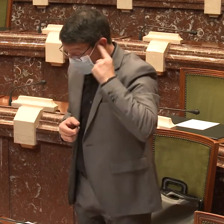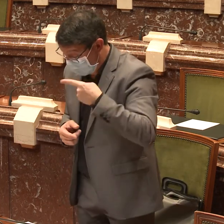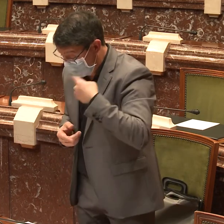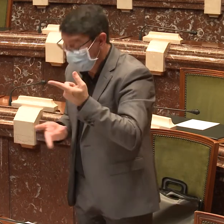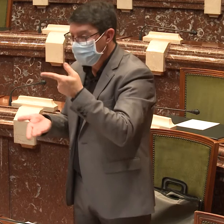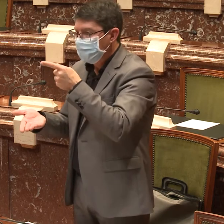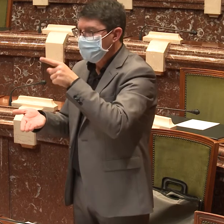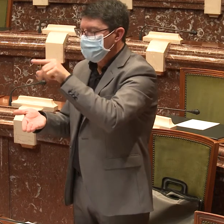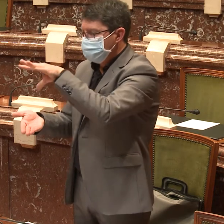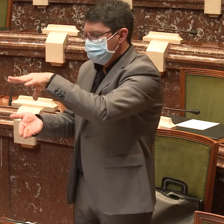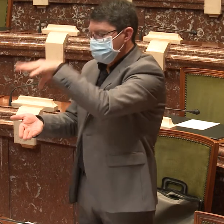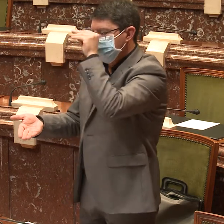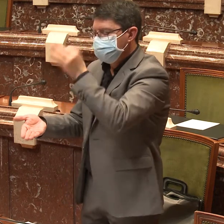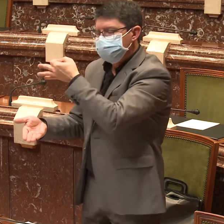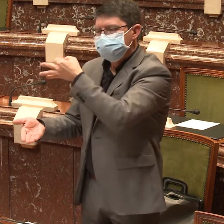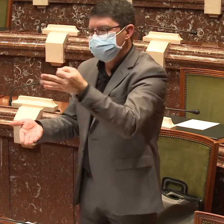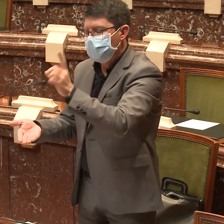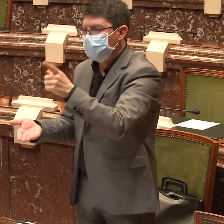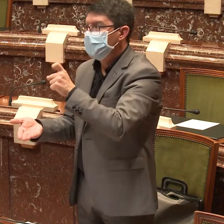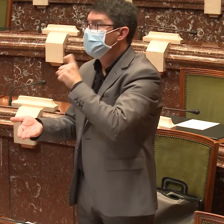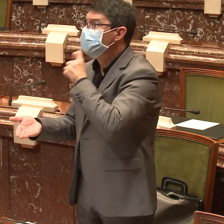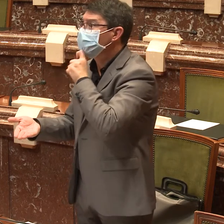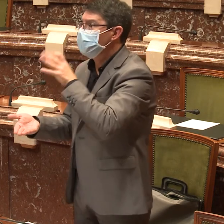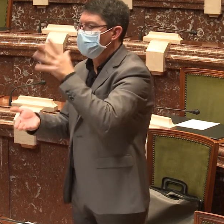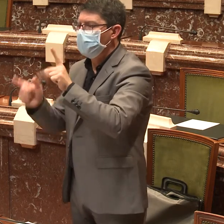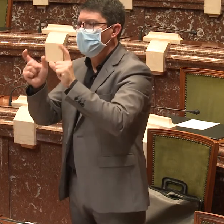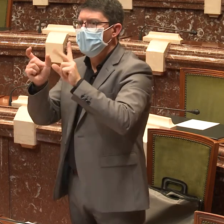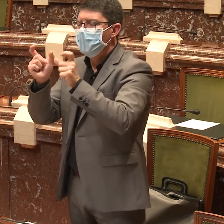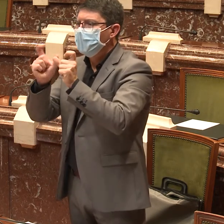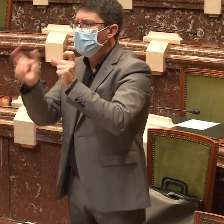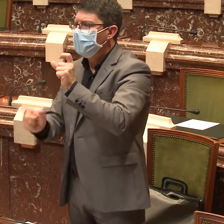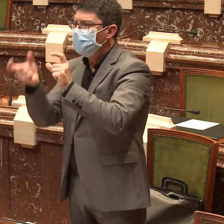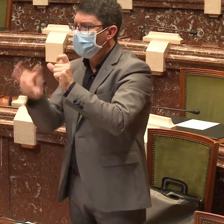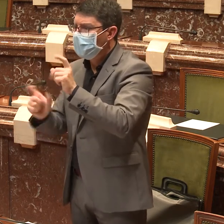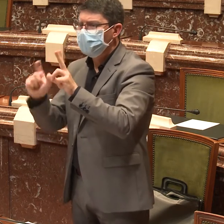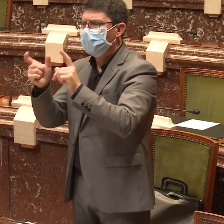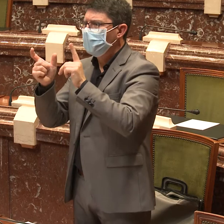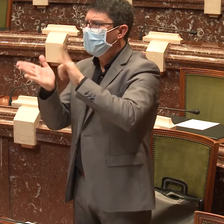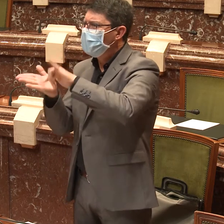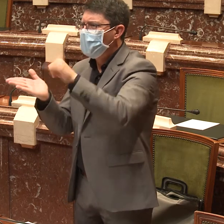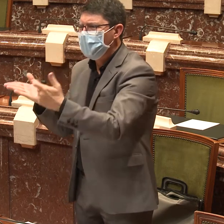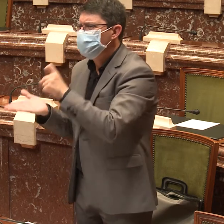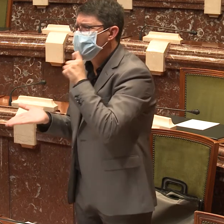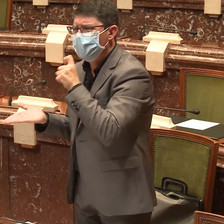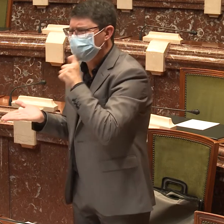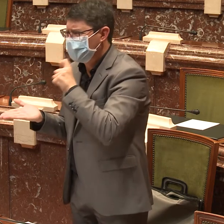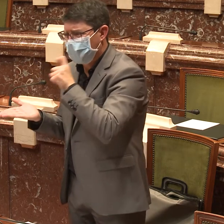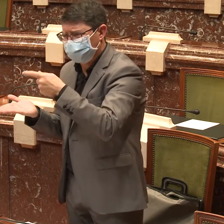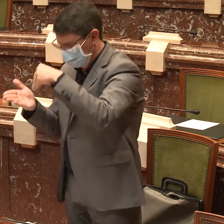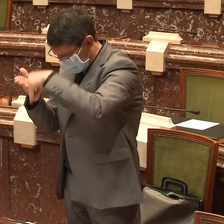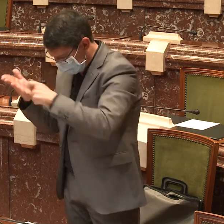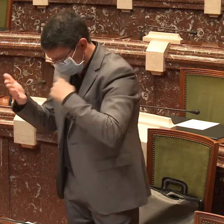De tal manera que los pacientes sordos, en muchos casos, no llegan a entender correctamente ni siquiera las normas de aplicación